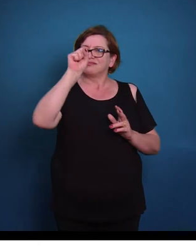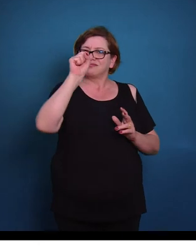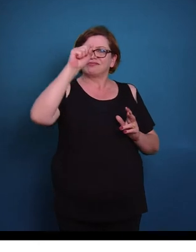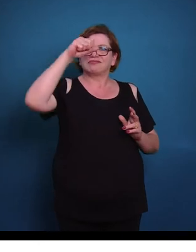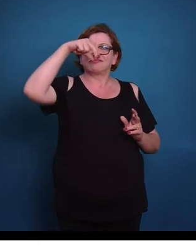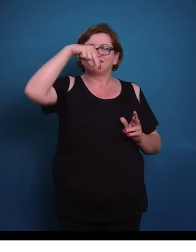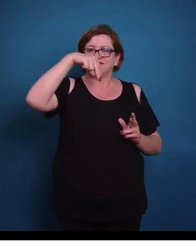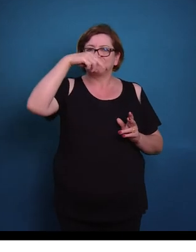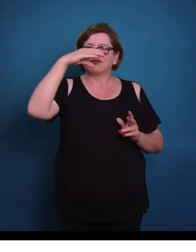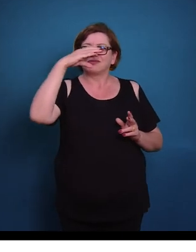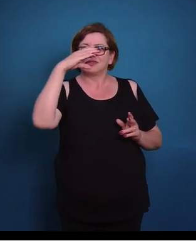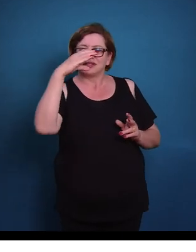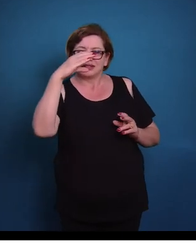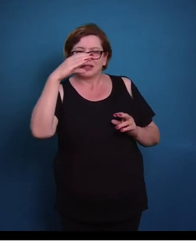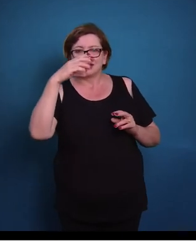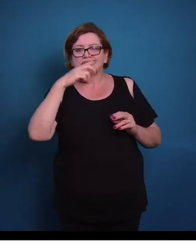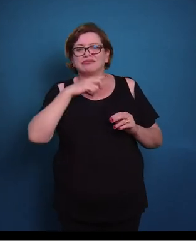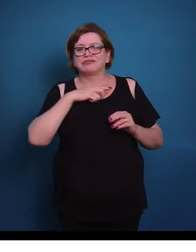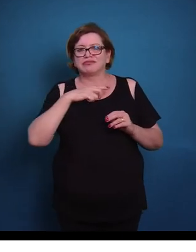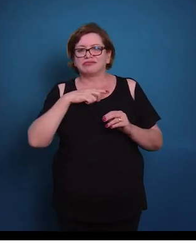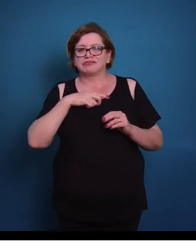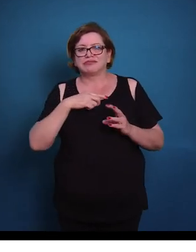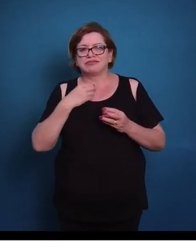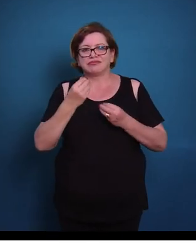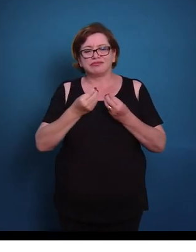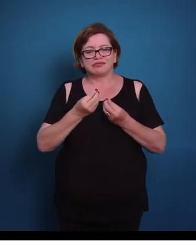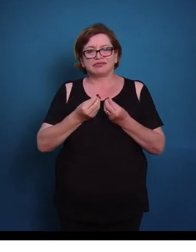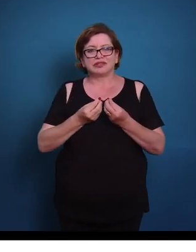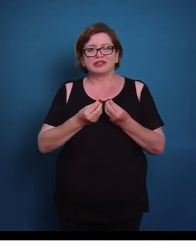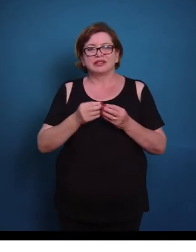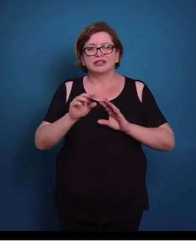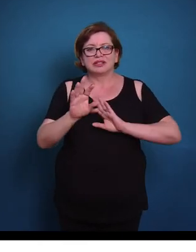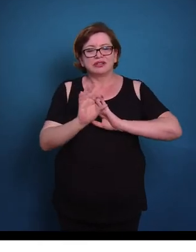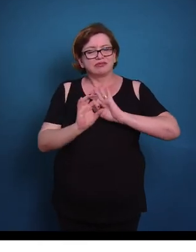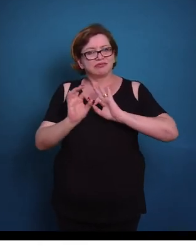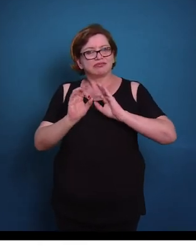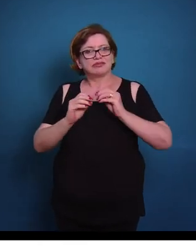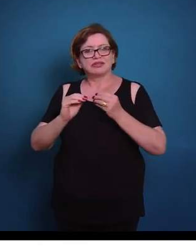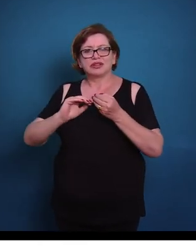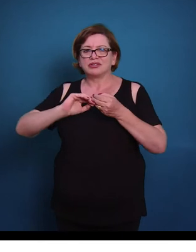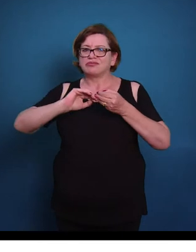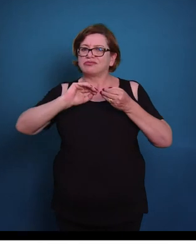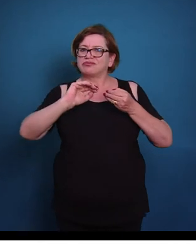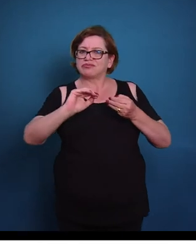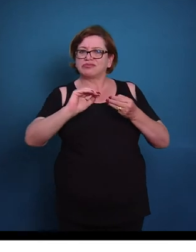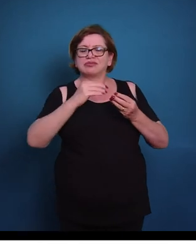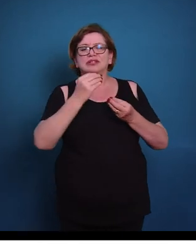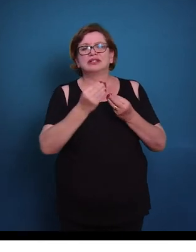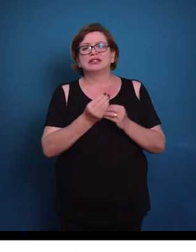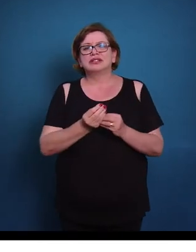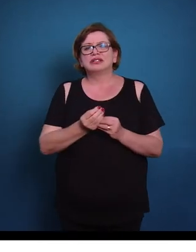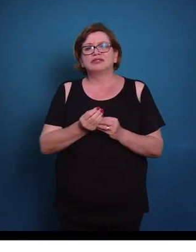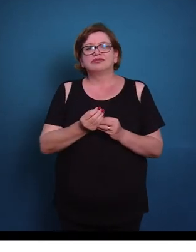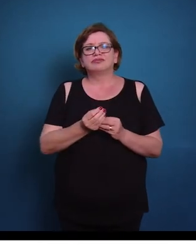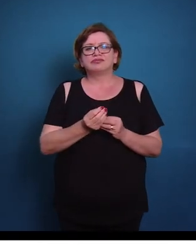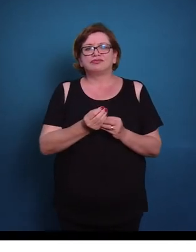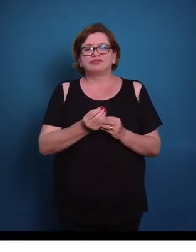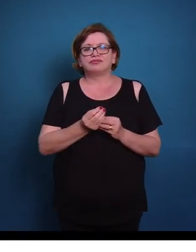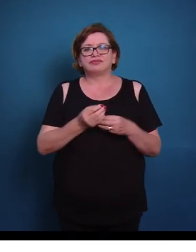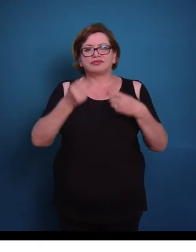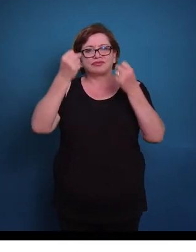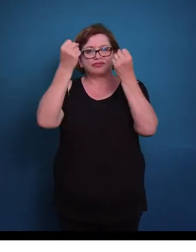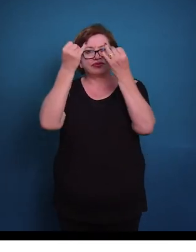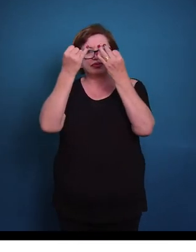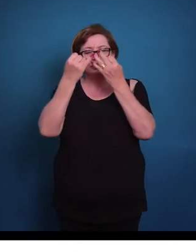daí as células de Schwann que vão formar a banhinha de mielina, então que vai isolar, no caso, esses neurônios. Então